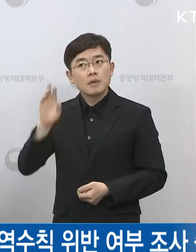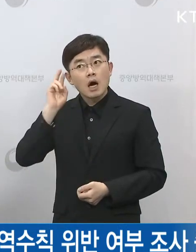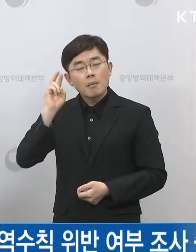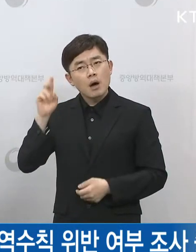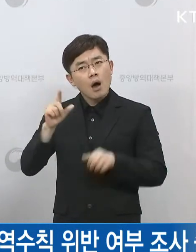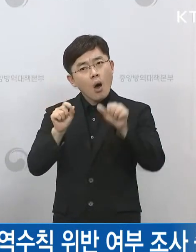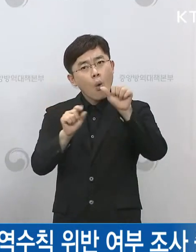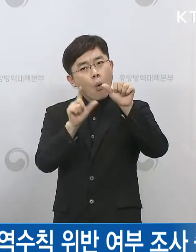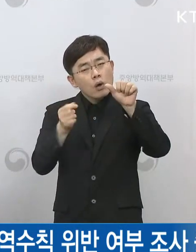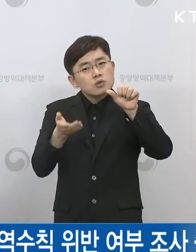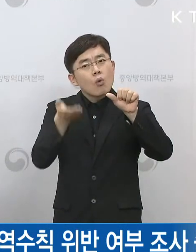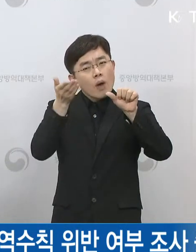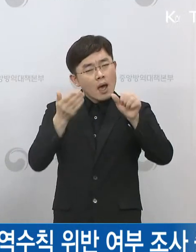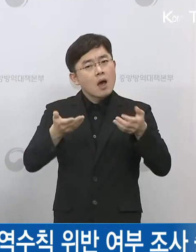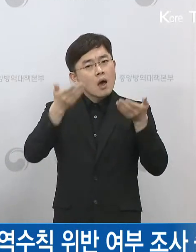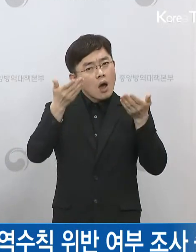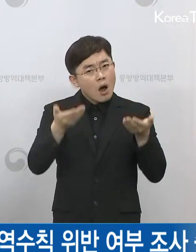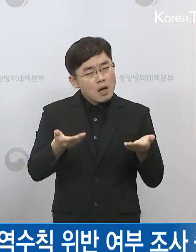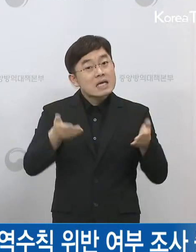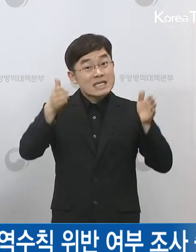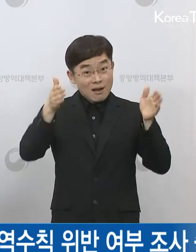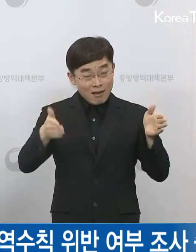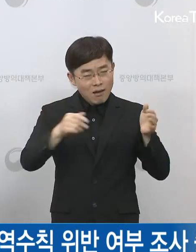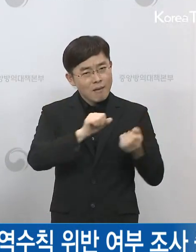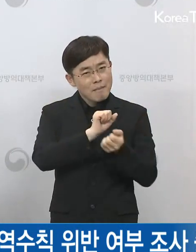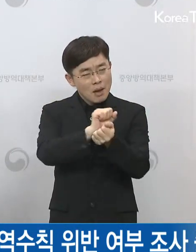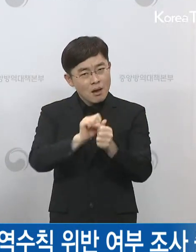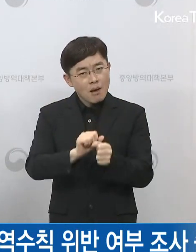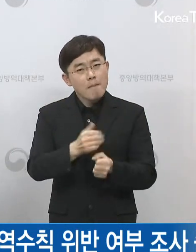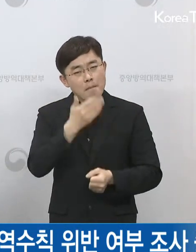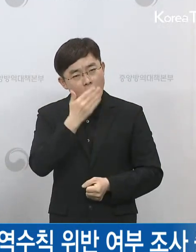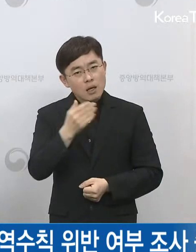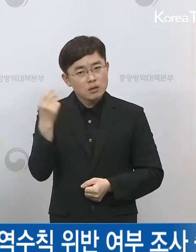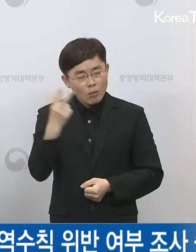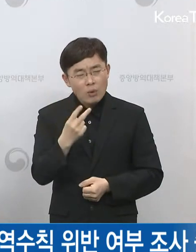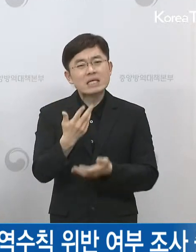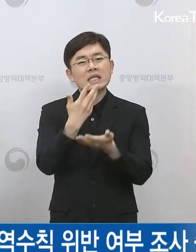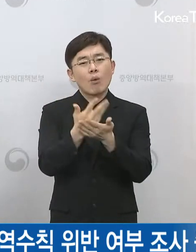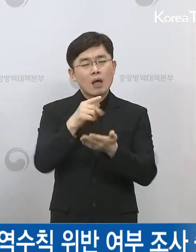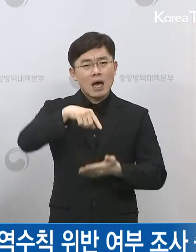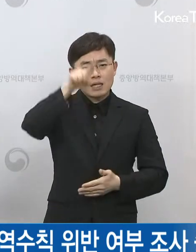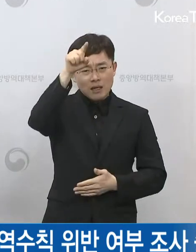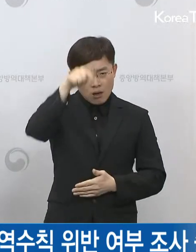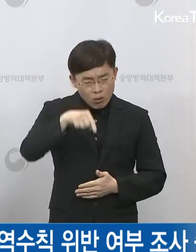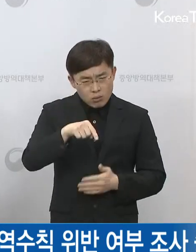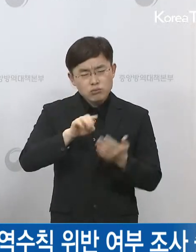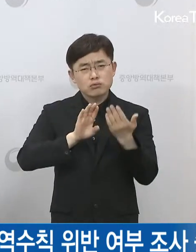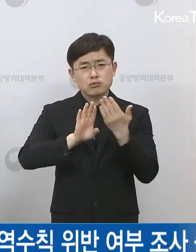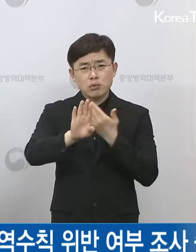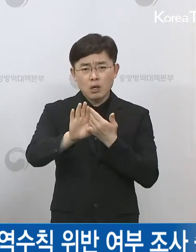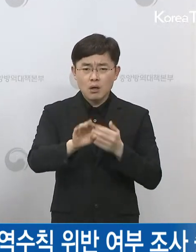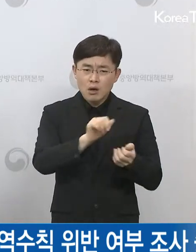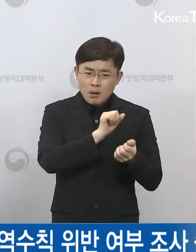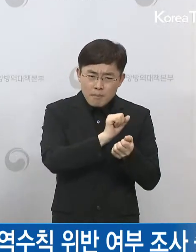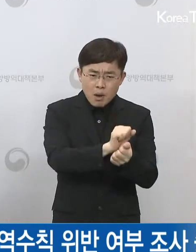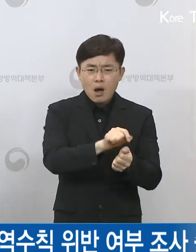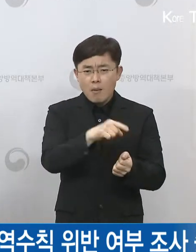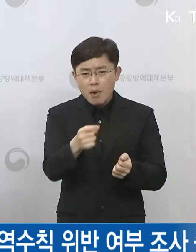5월 초 연휴에 영향도 있을 거고 또 이태원 클럽에 방문하신 분들 또는 그분들로 인한 2차,